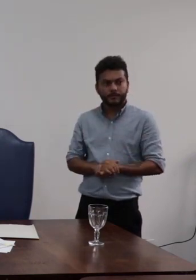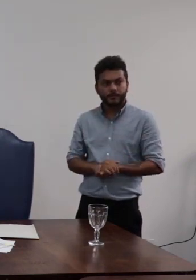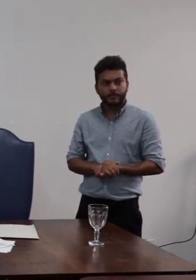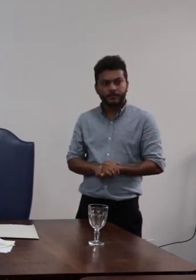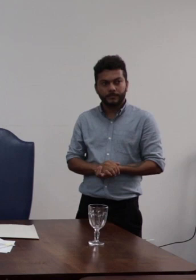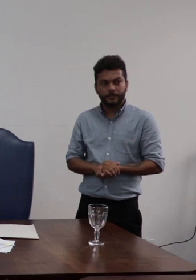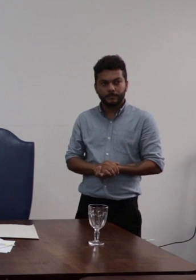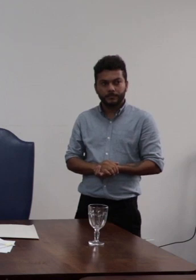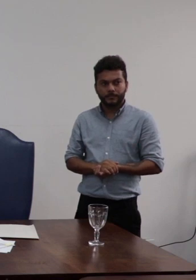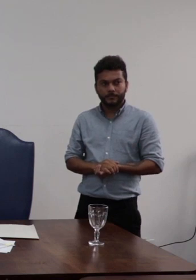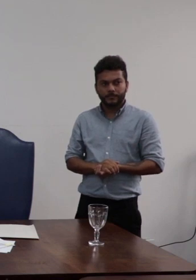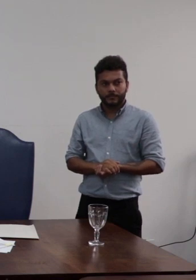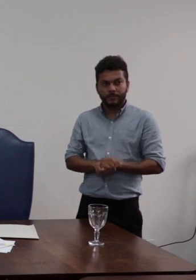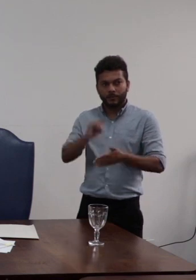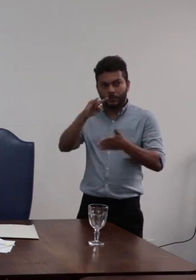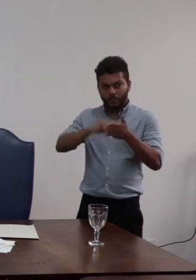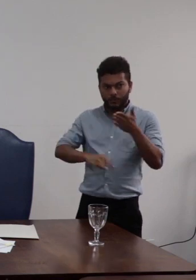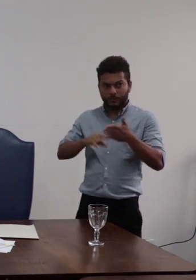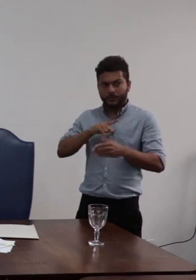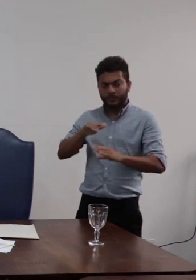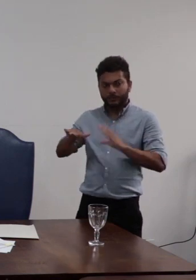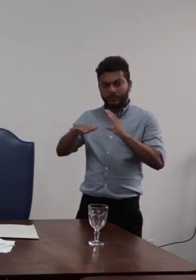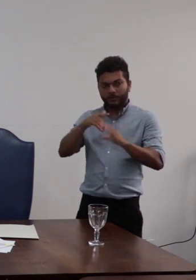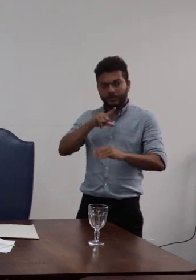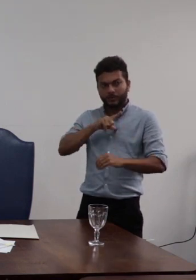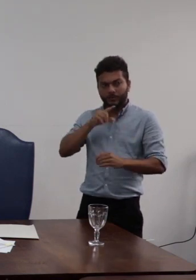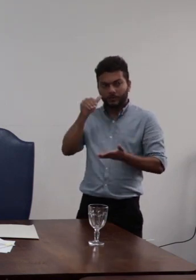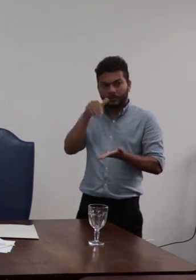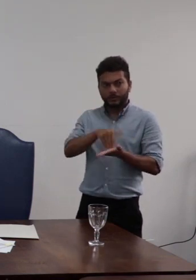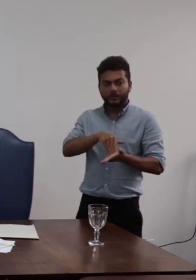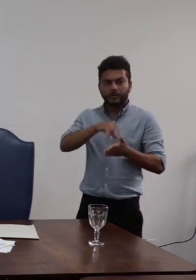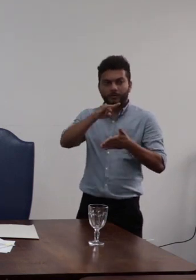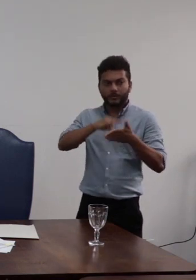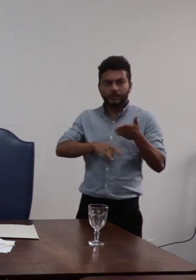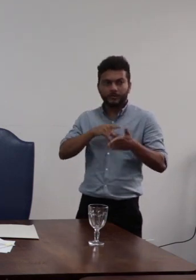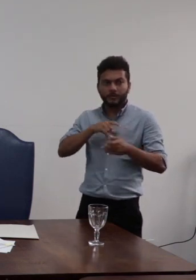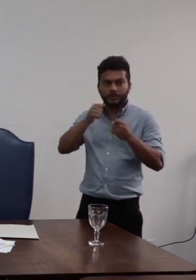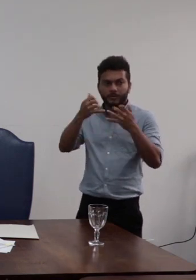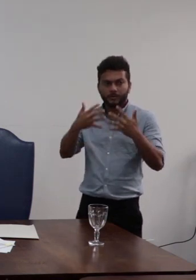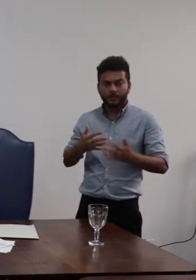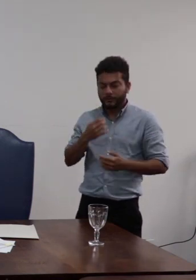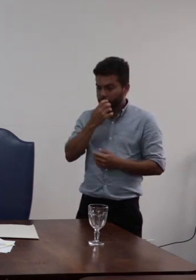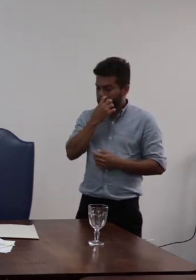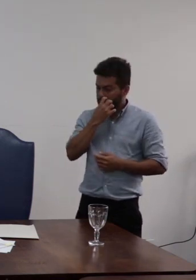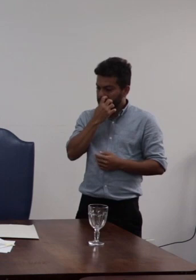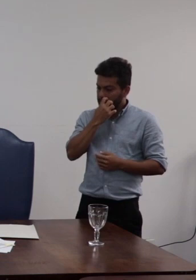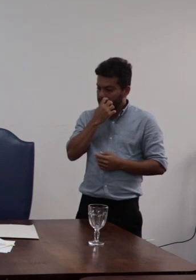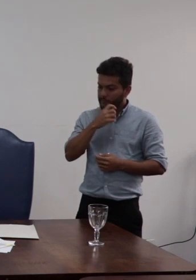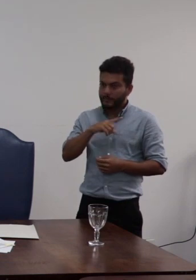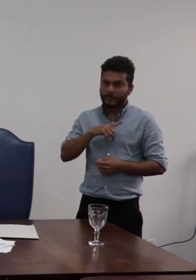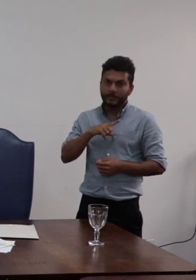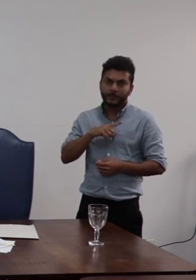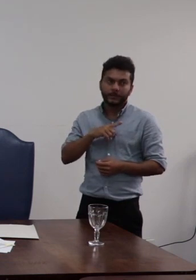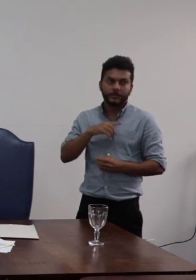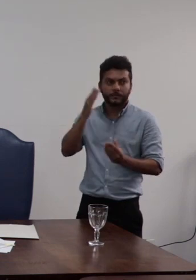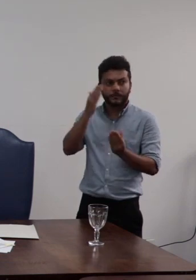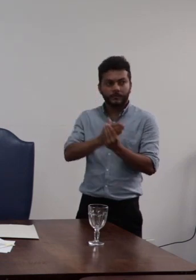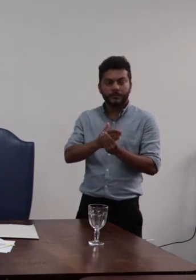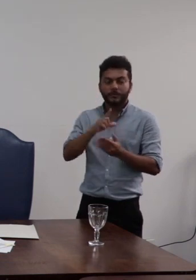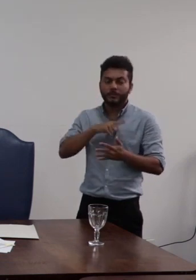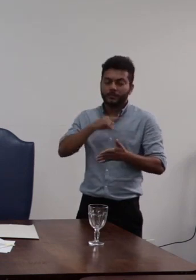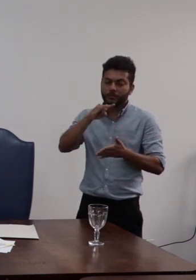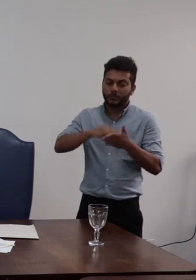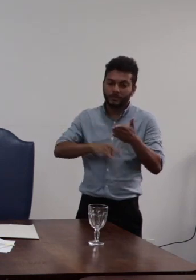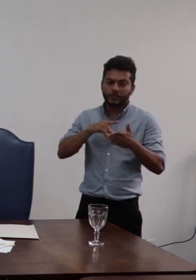mas o documento que foi engenhado para a gente no final do momento fala que a senhora do senhor rancos expostos em meio que os autos presentes no processo